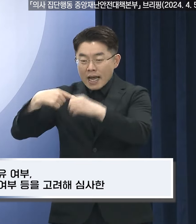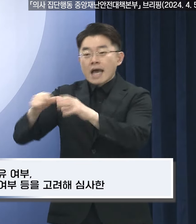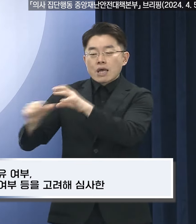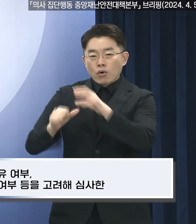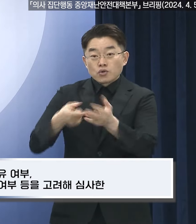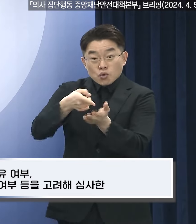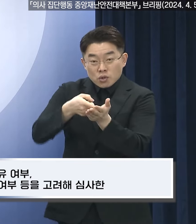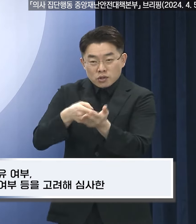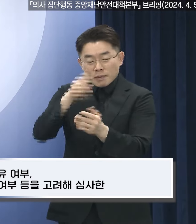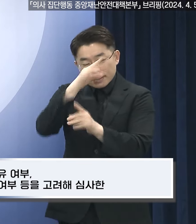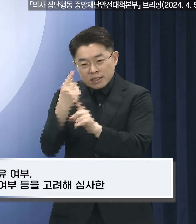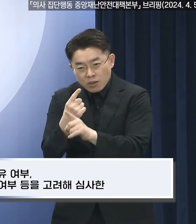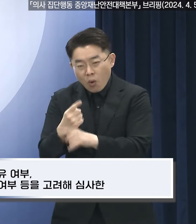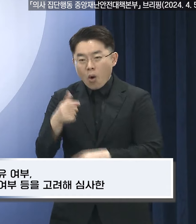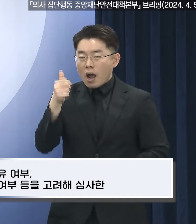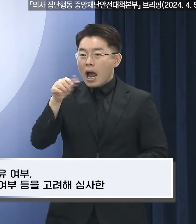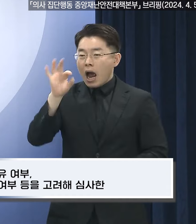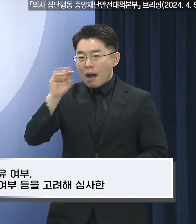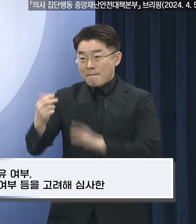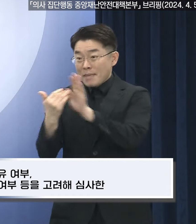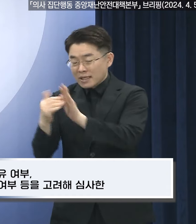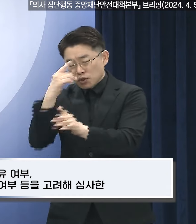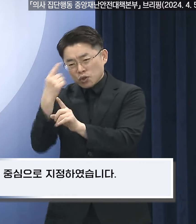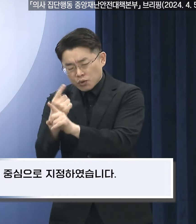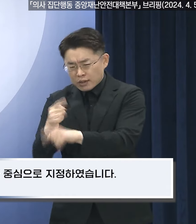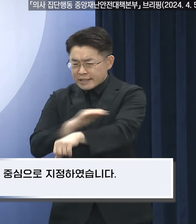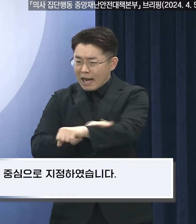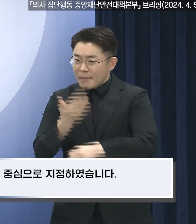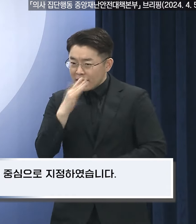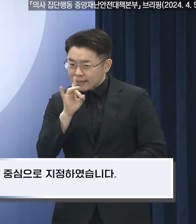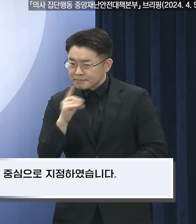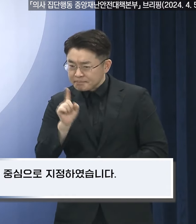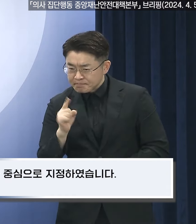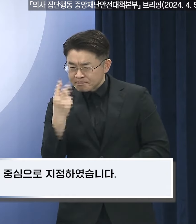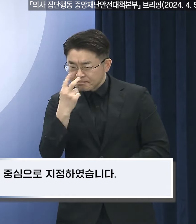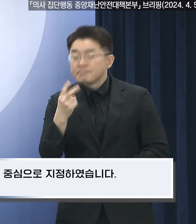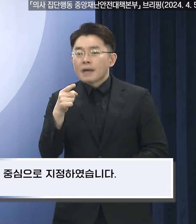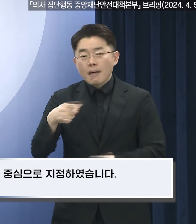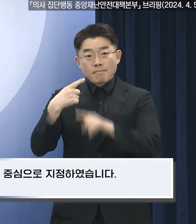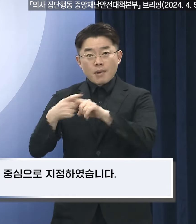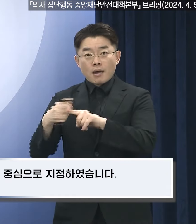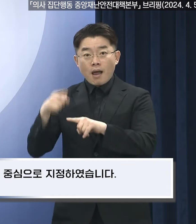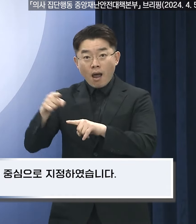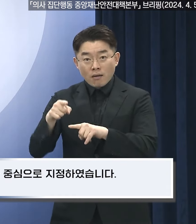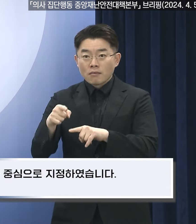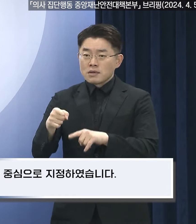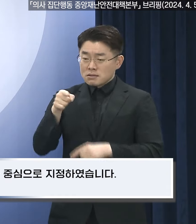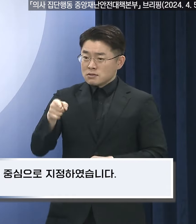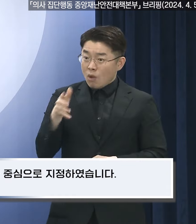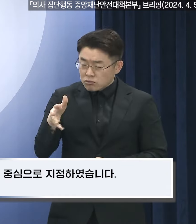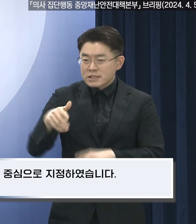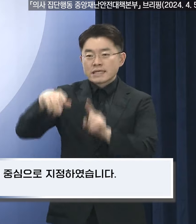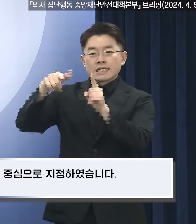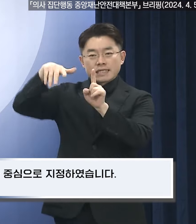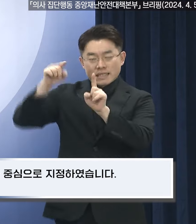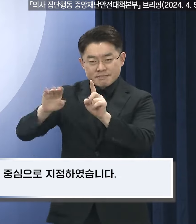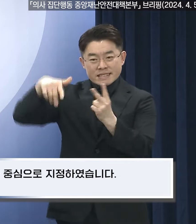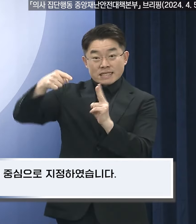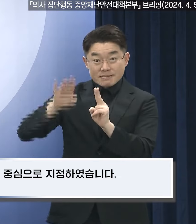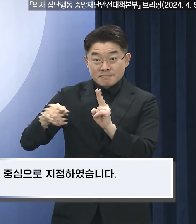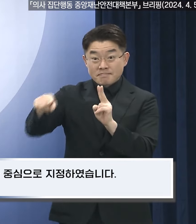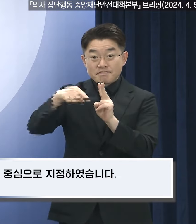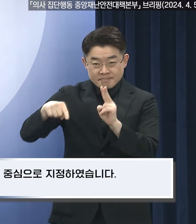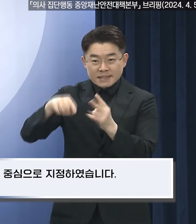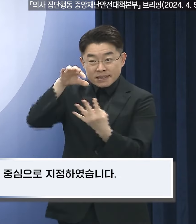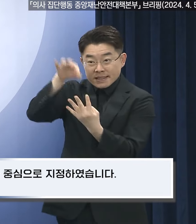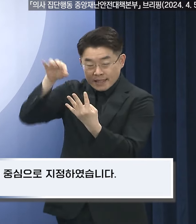적정식 여부 등을 고려해 심사한 암적정성평가등급이 1, 2, 2등급인 병원을 중심으로